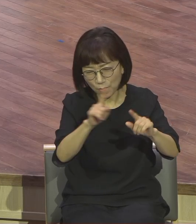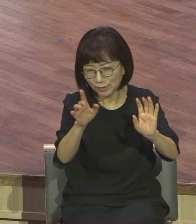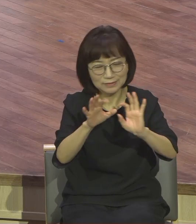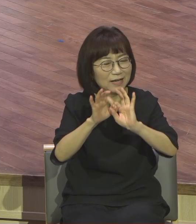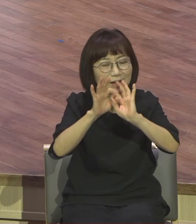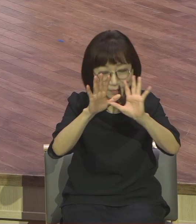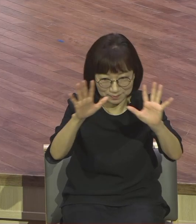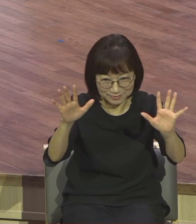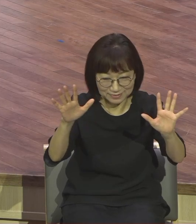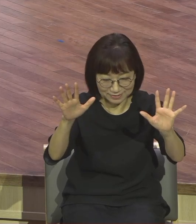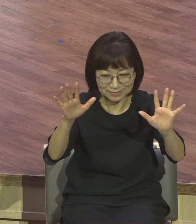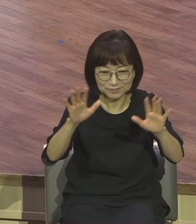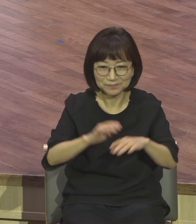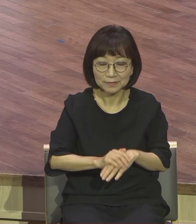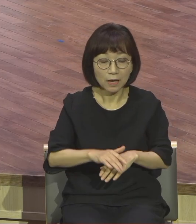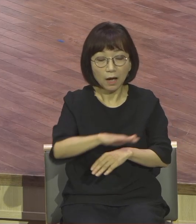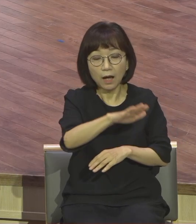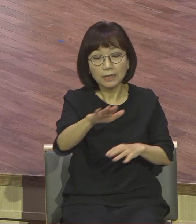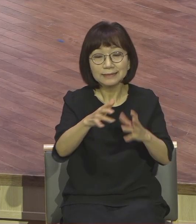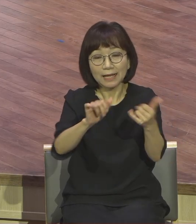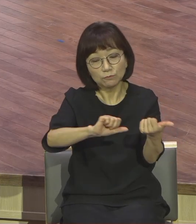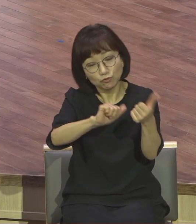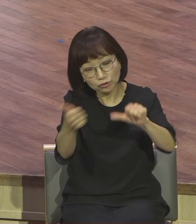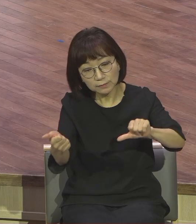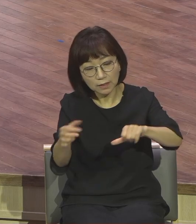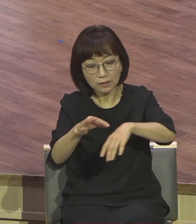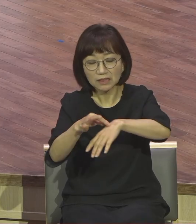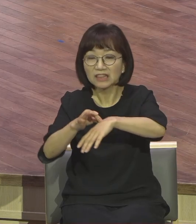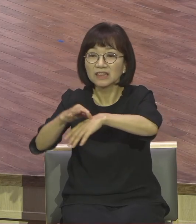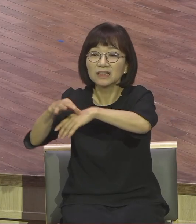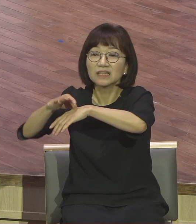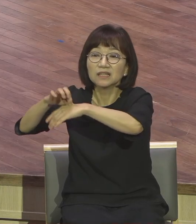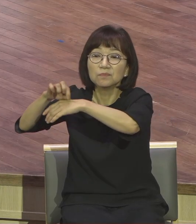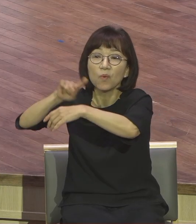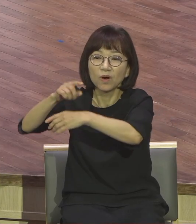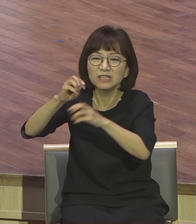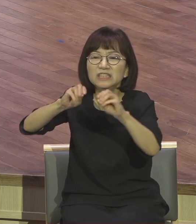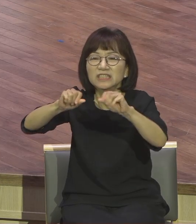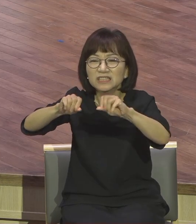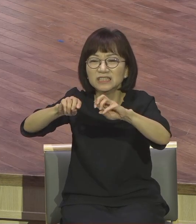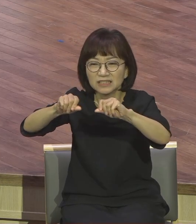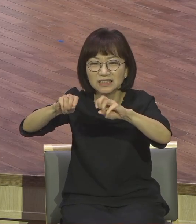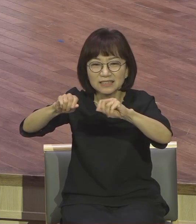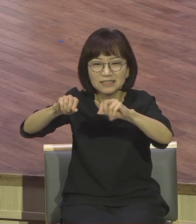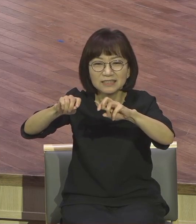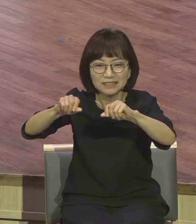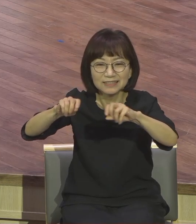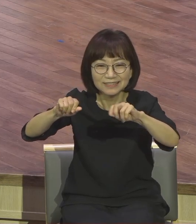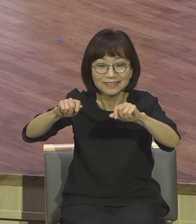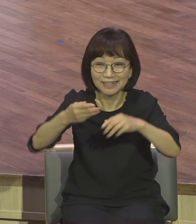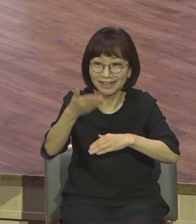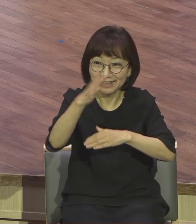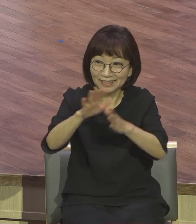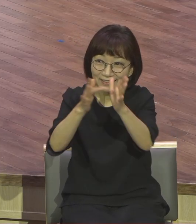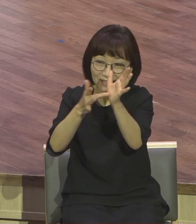영혼을 떨어버리면 육체는 흘이고 티끌이잖아요 그런데 예수님이 제렘하실 때 싹 딱